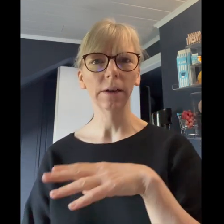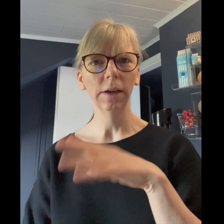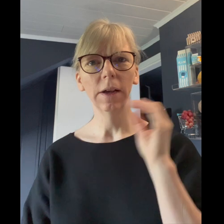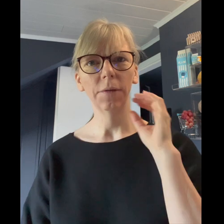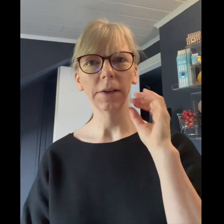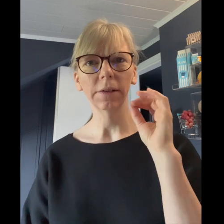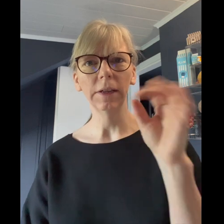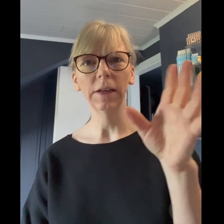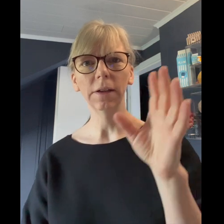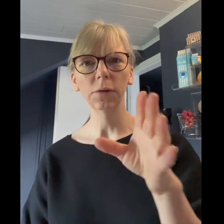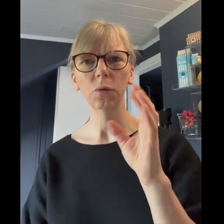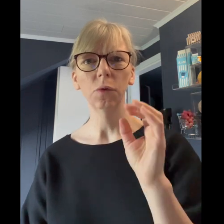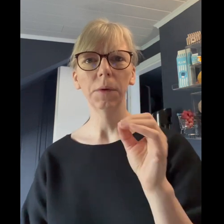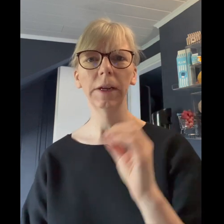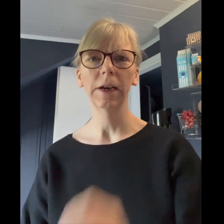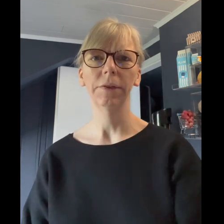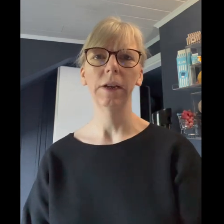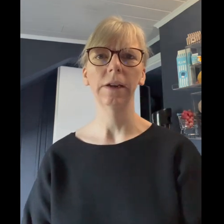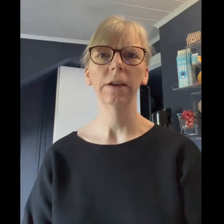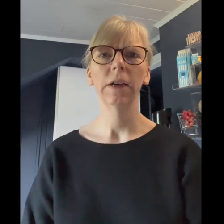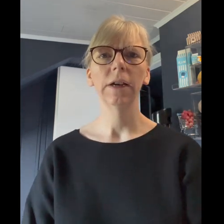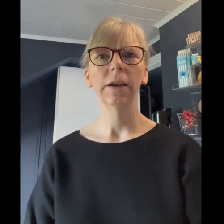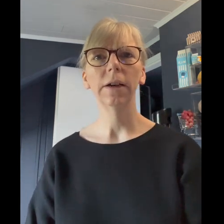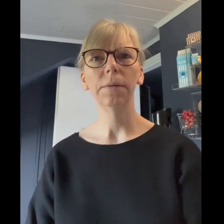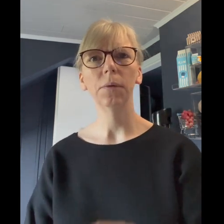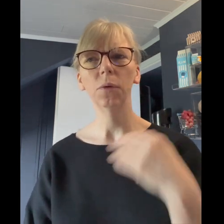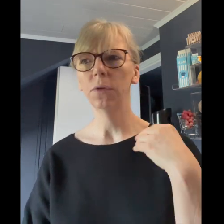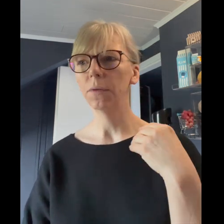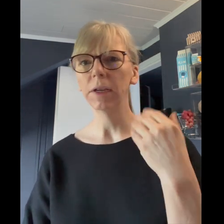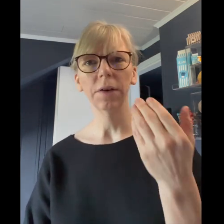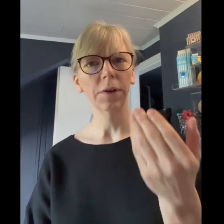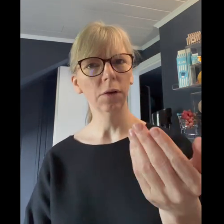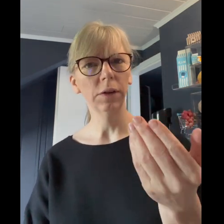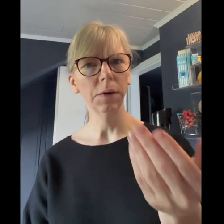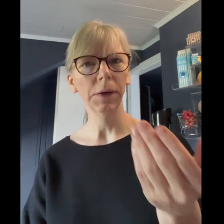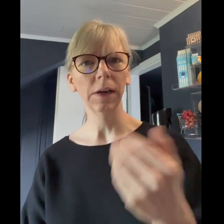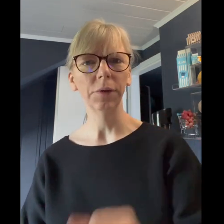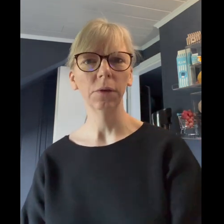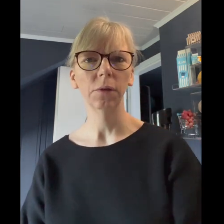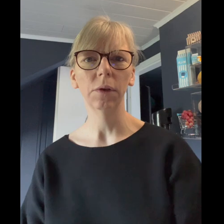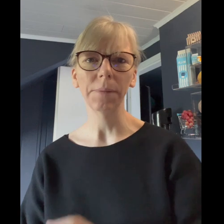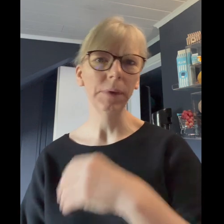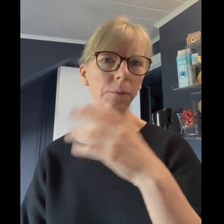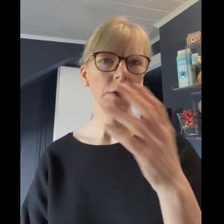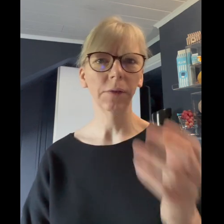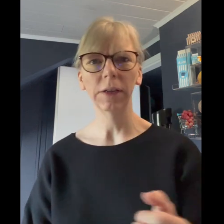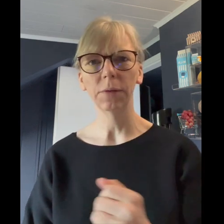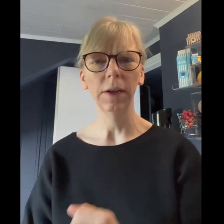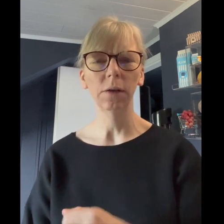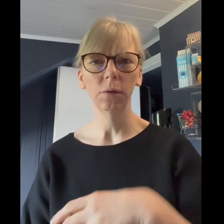was ihr so über den kaffee denkt und welche erfahrung ihr mit kaffee und abnehmen oder gewichtsveränderungen